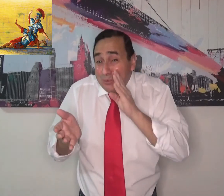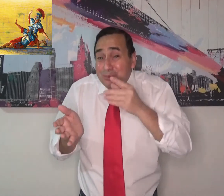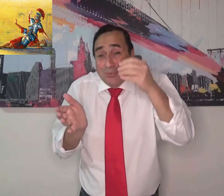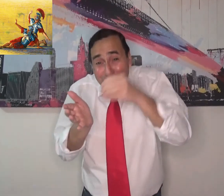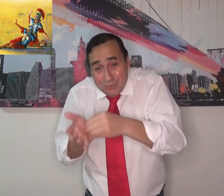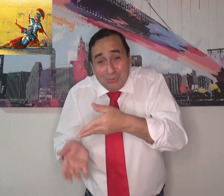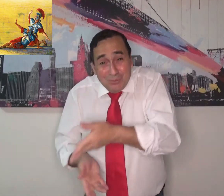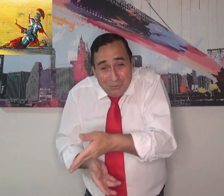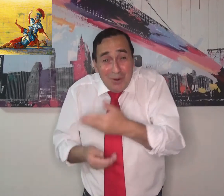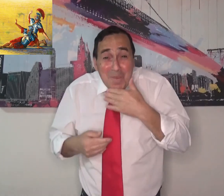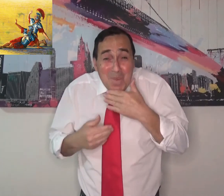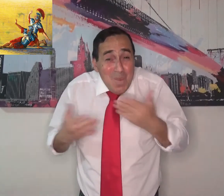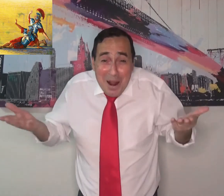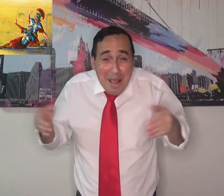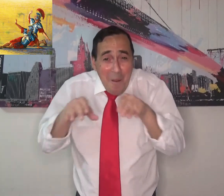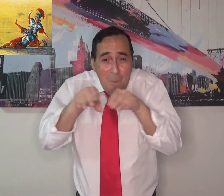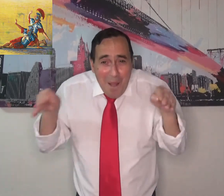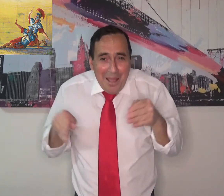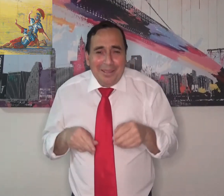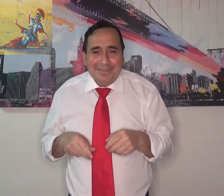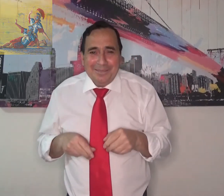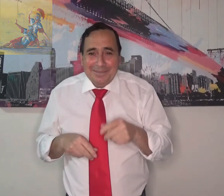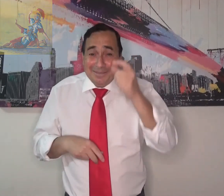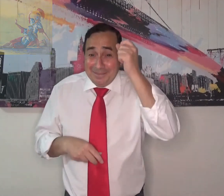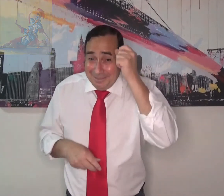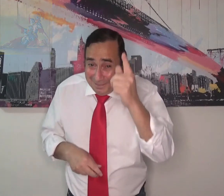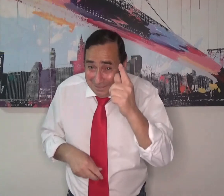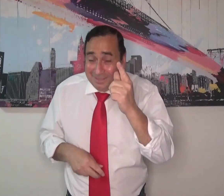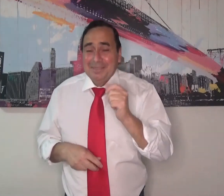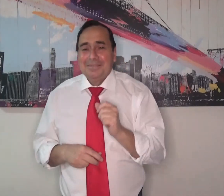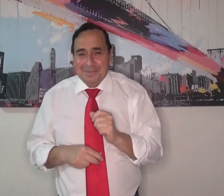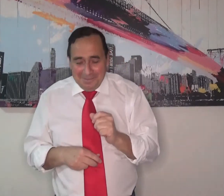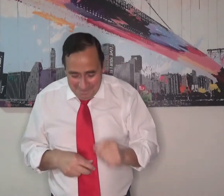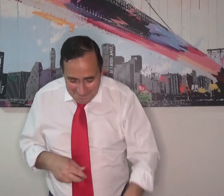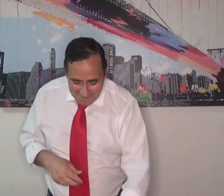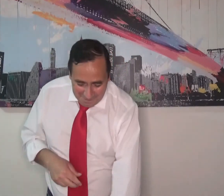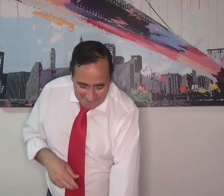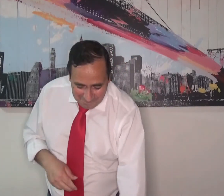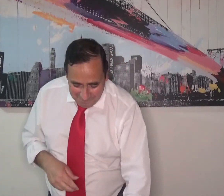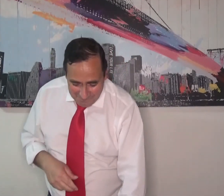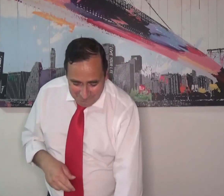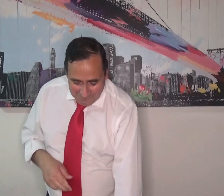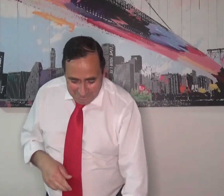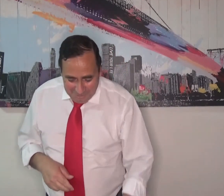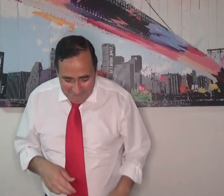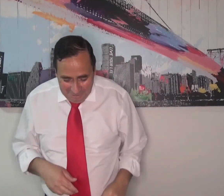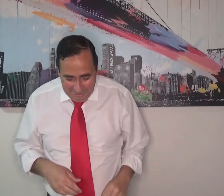Lo único que hizo Jesús fue decirle lo que estaba en la Biblia. Ellos estaban sorprendidos de que Jesús